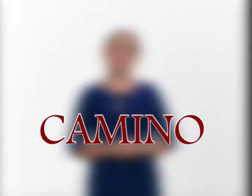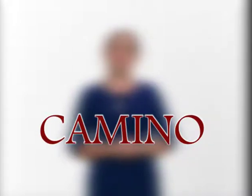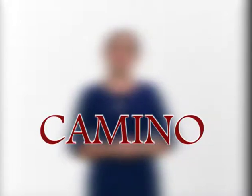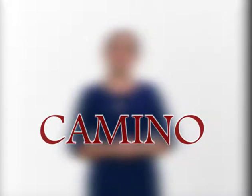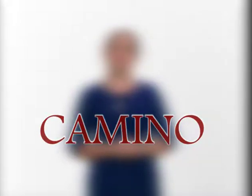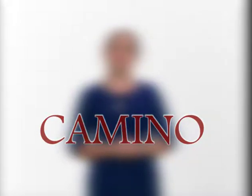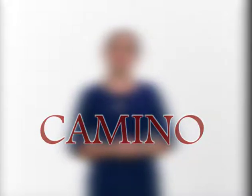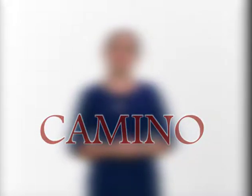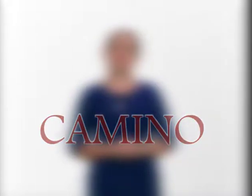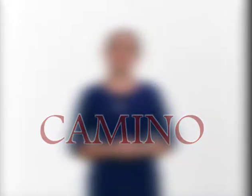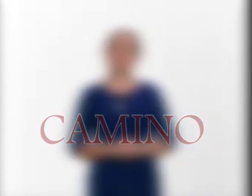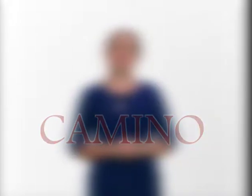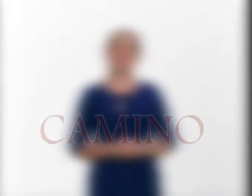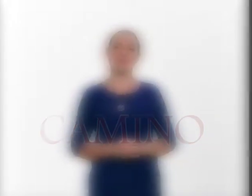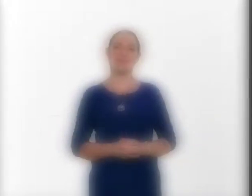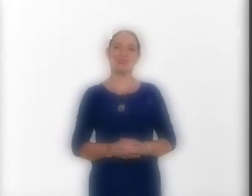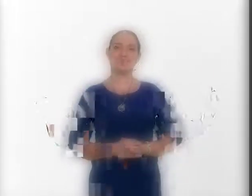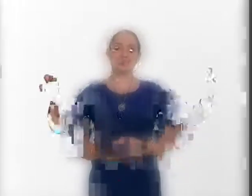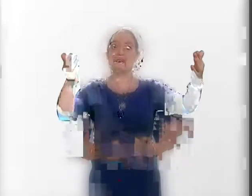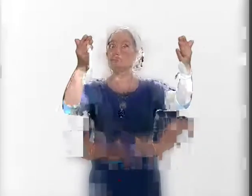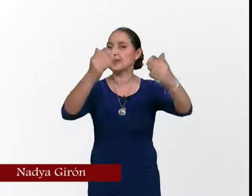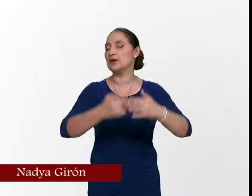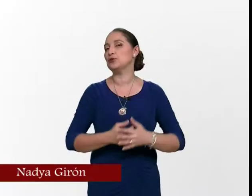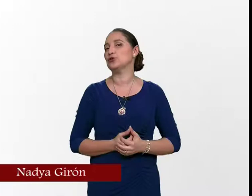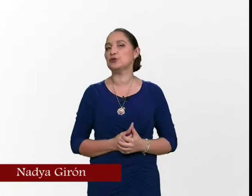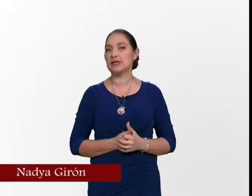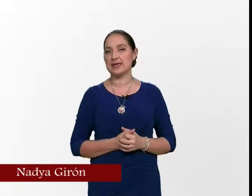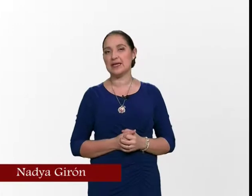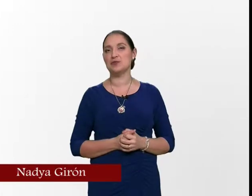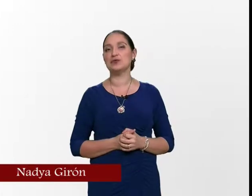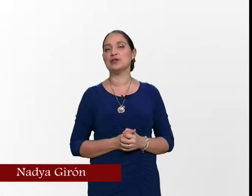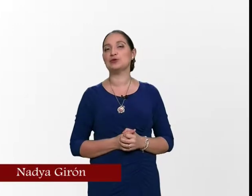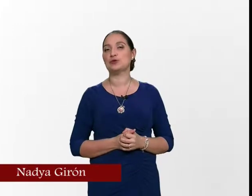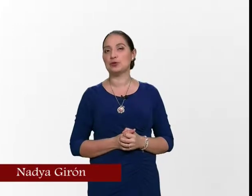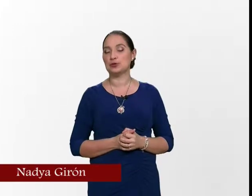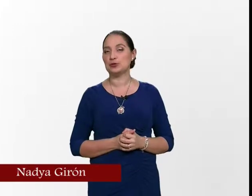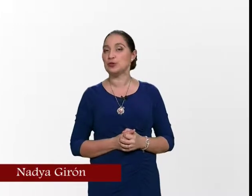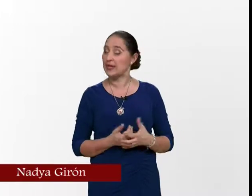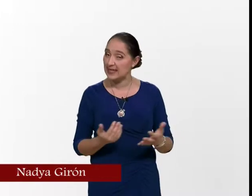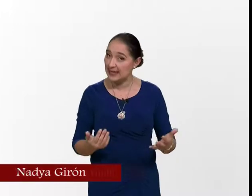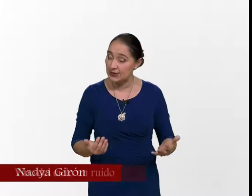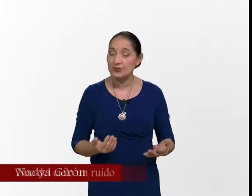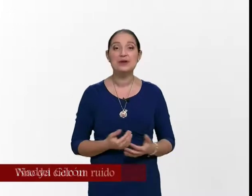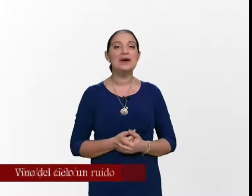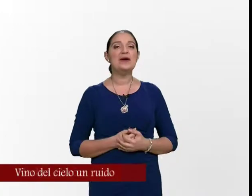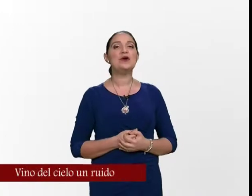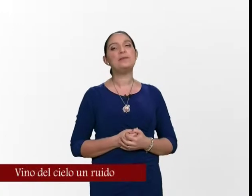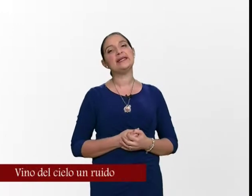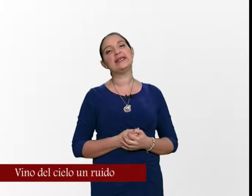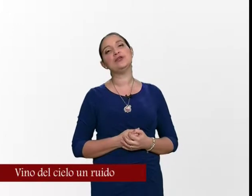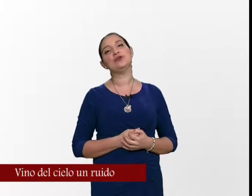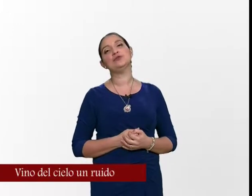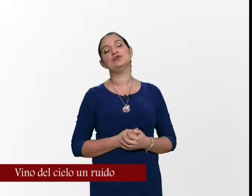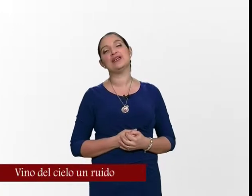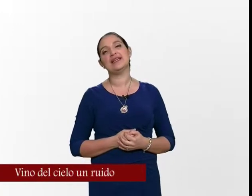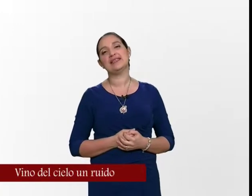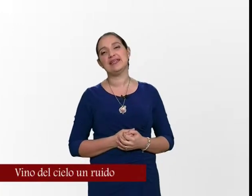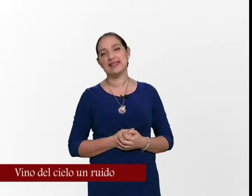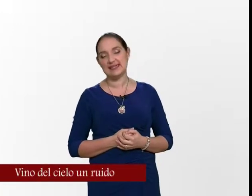la paz de nuestro señor resucitado sea con todos y cada uno de nosotros soy Nadia Girón compartiendo con ustedes este